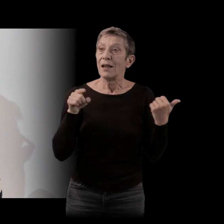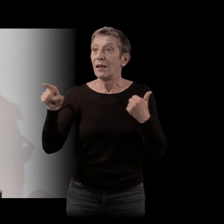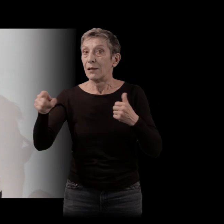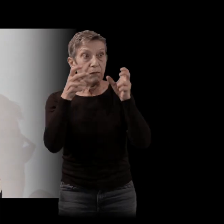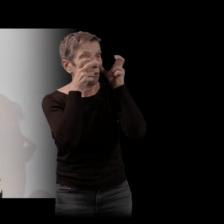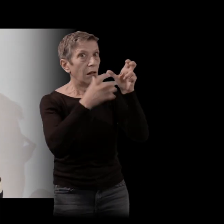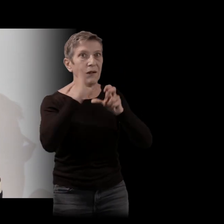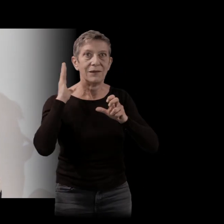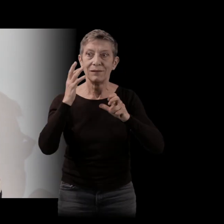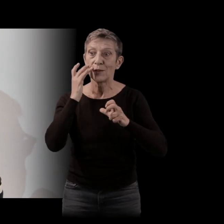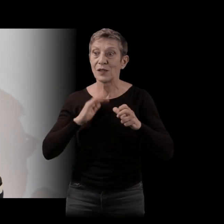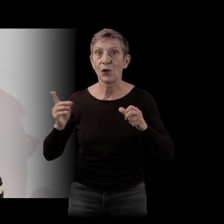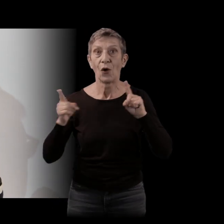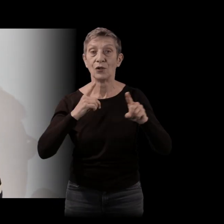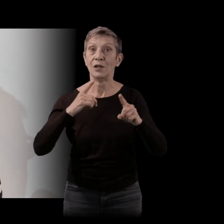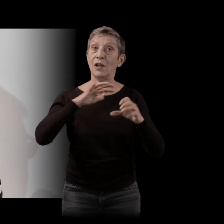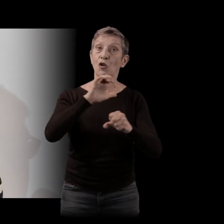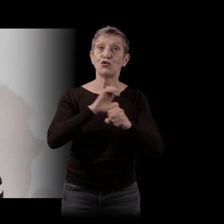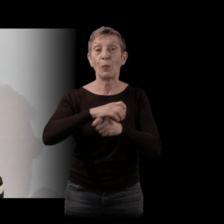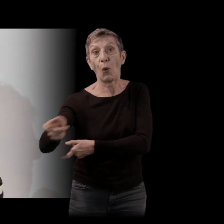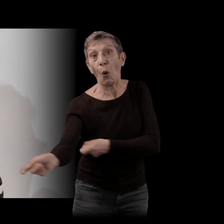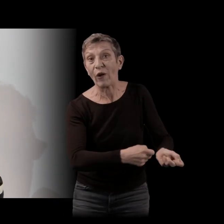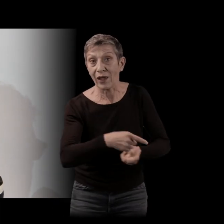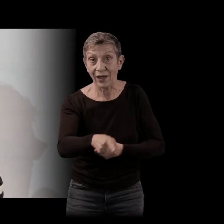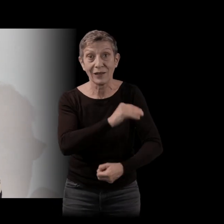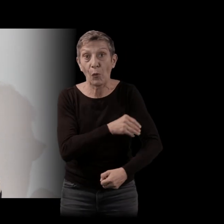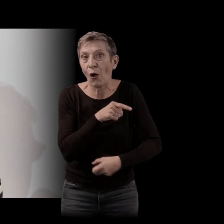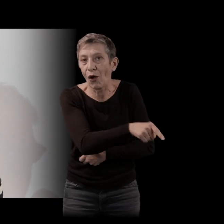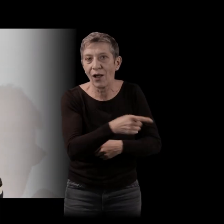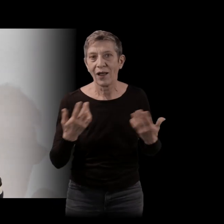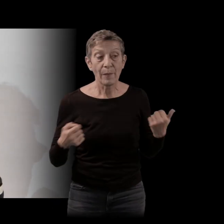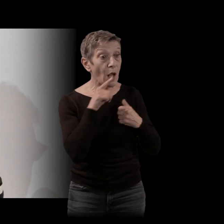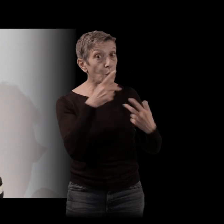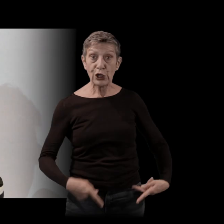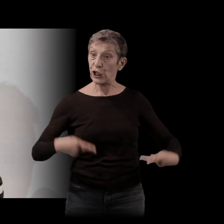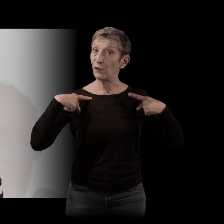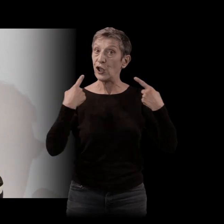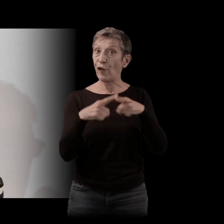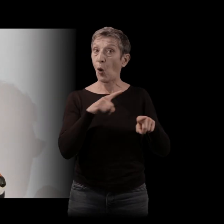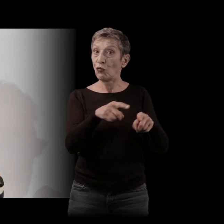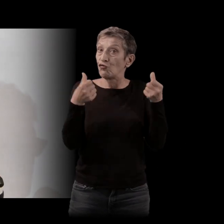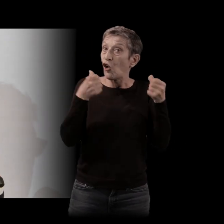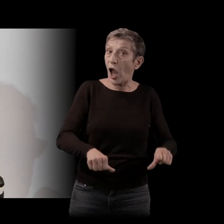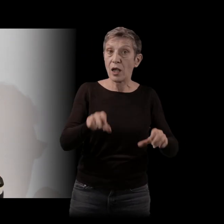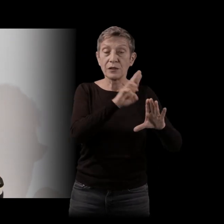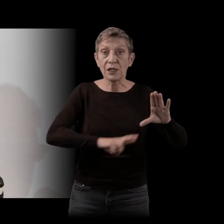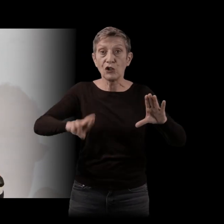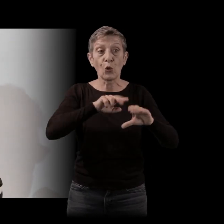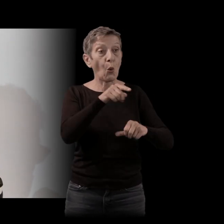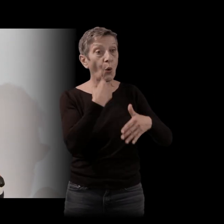quand elle était adolescente, le champion local de hockey et qui, lui, a eu une vie différente. Il est resté et puis là, il a un fils et il s'occupe de